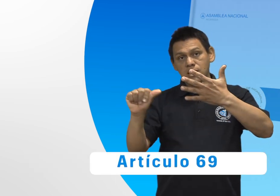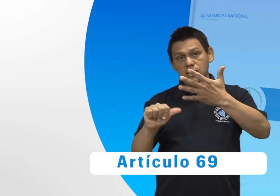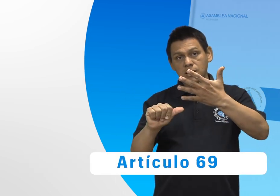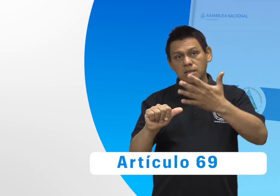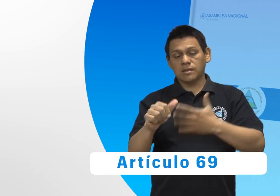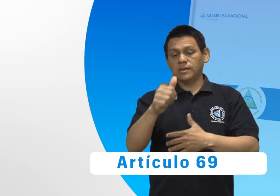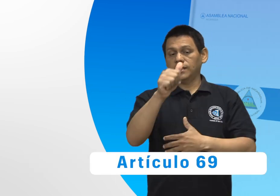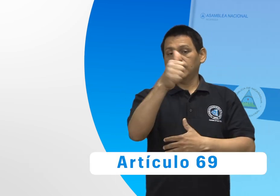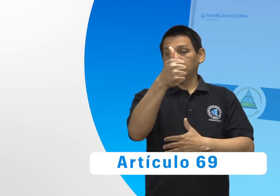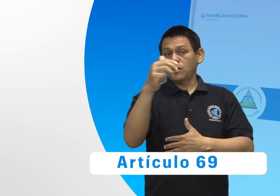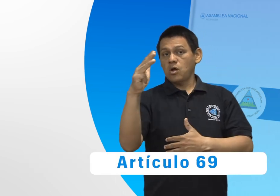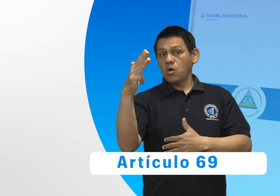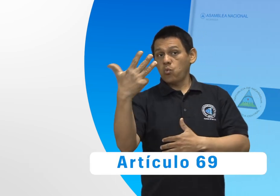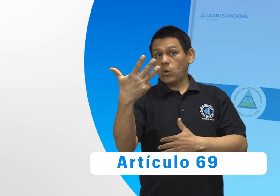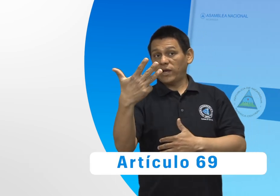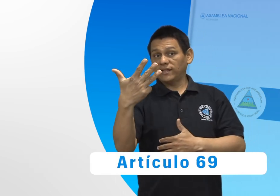Artículo 69